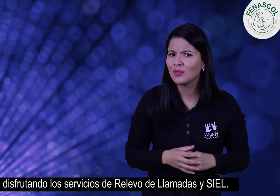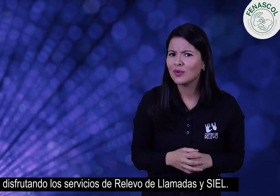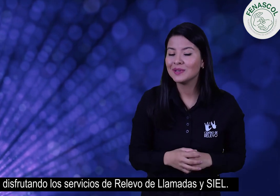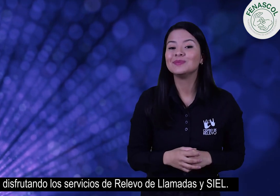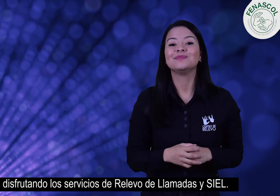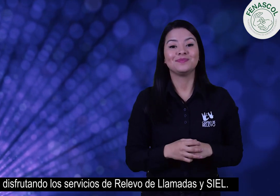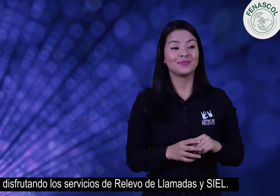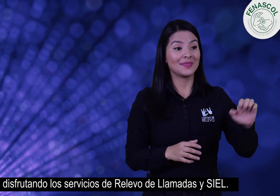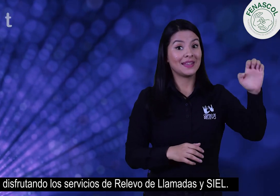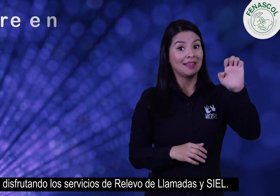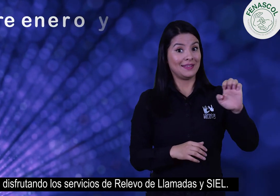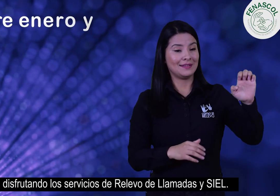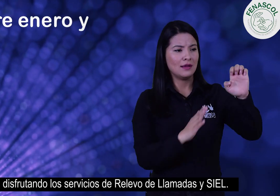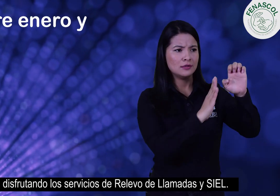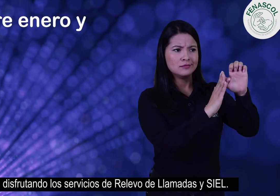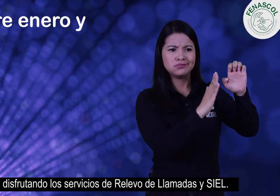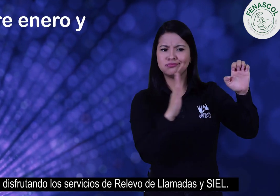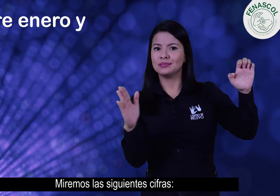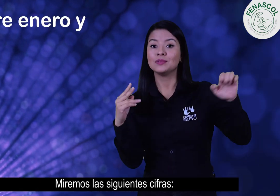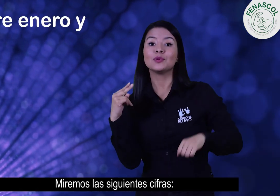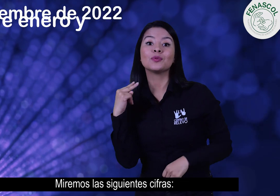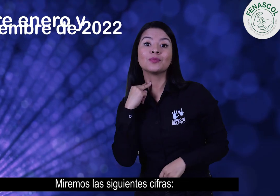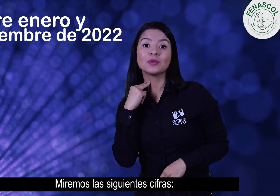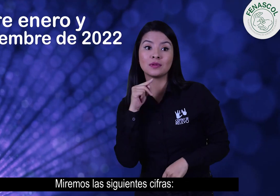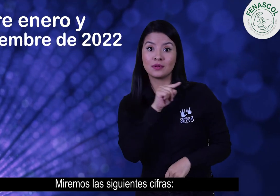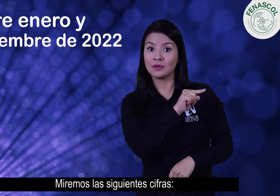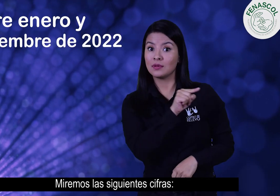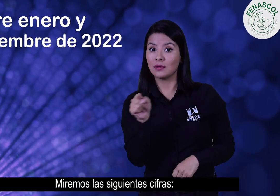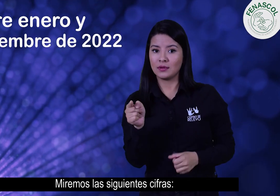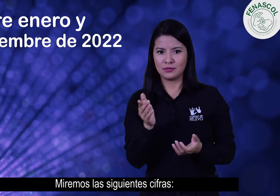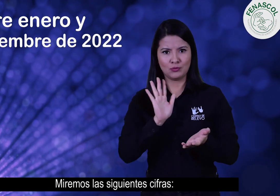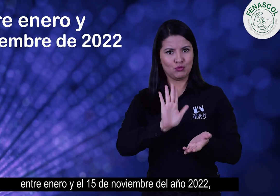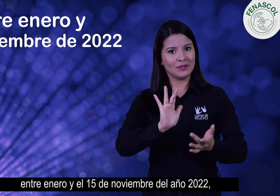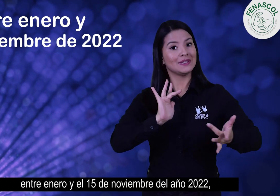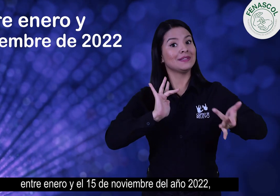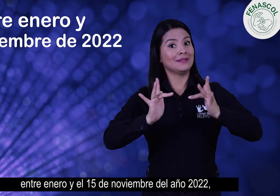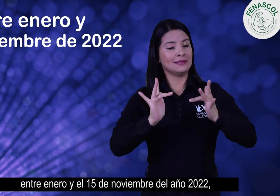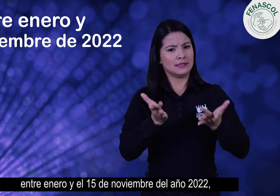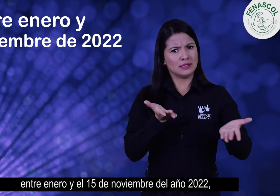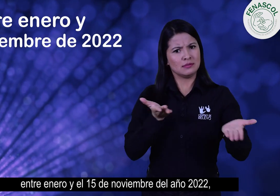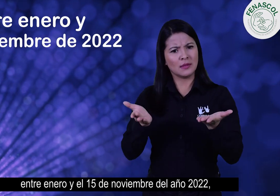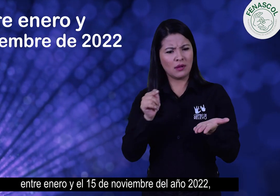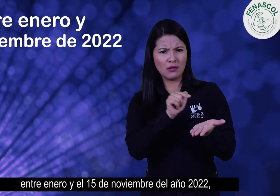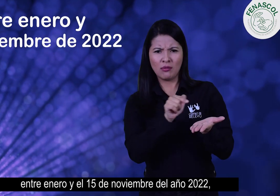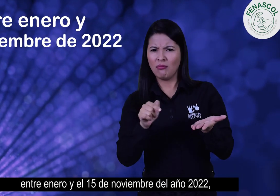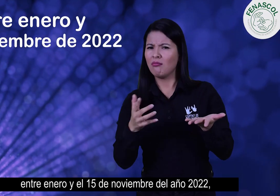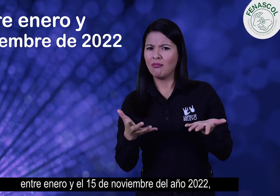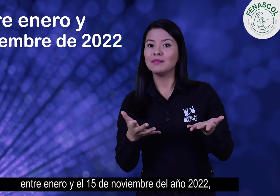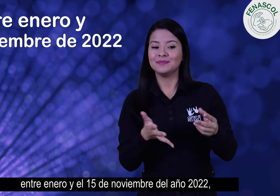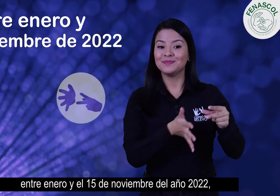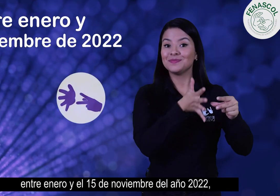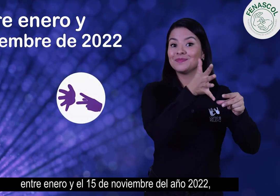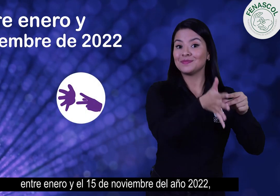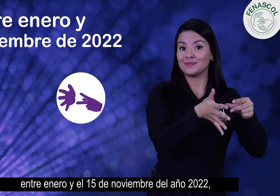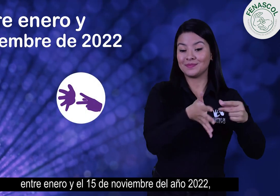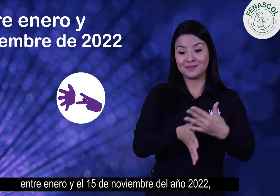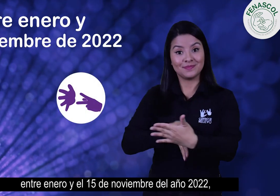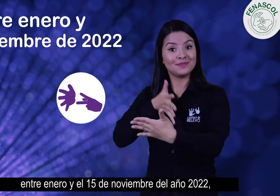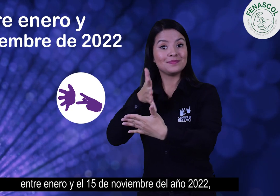Llamadas y Cielo. Miramos las siguientes cifras entre enero y el 15 de noviembre del año 2022.